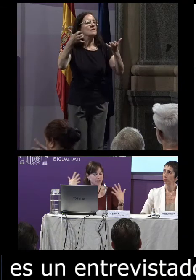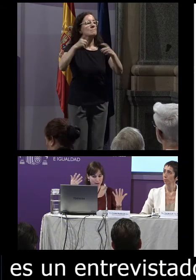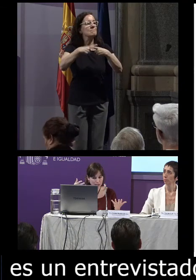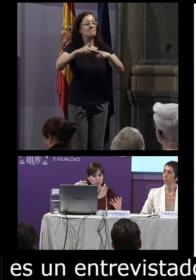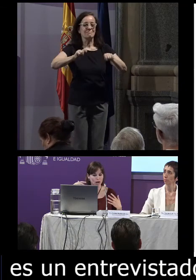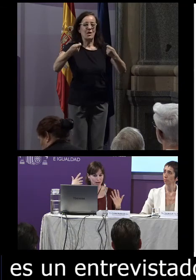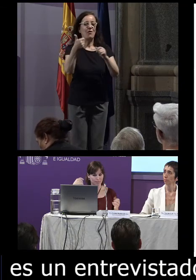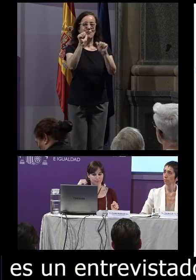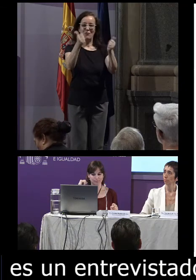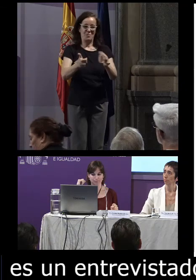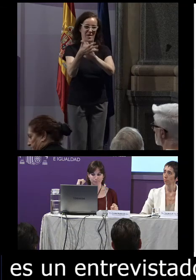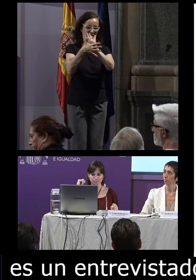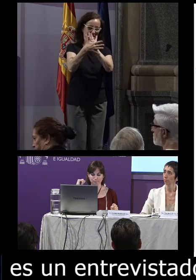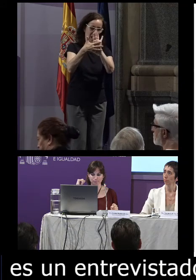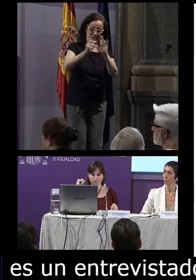signar más natural